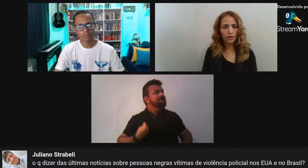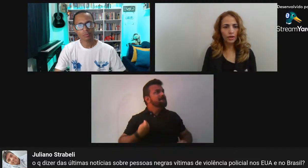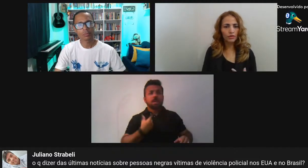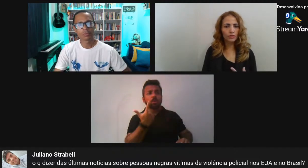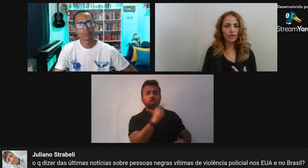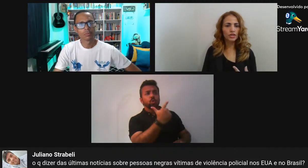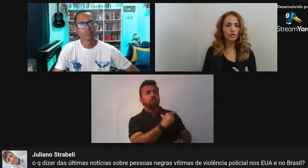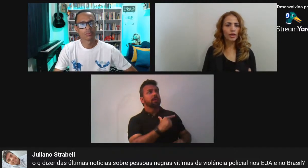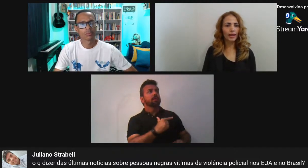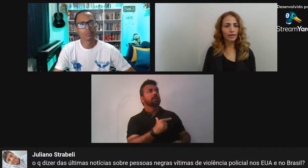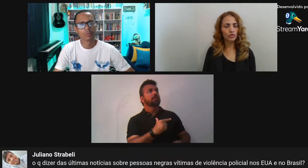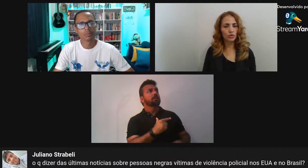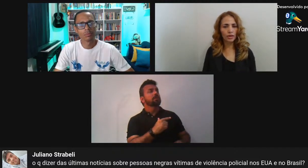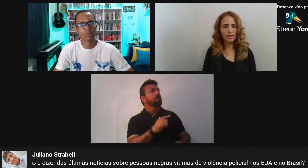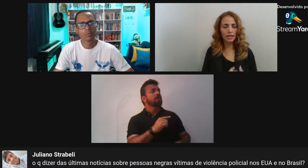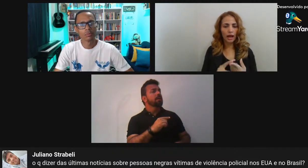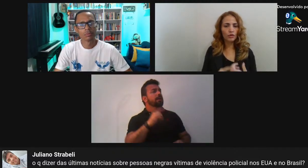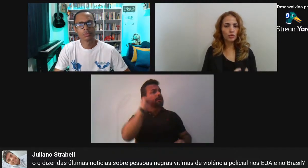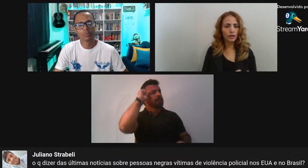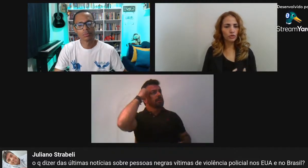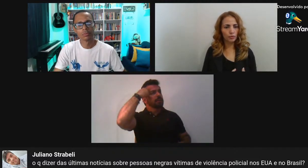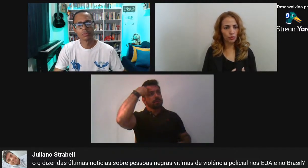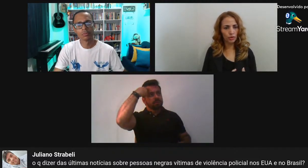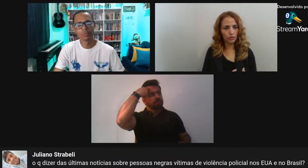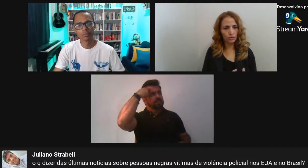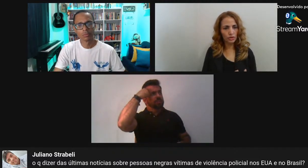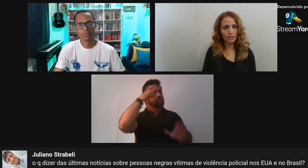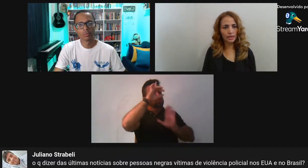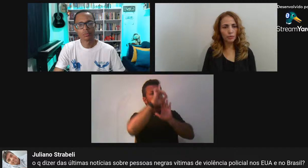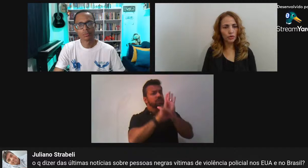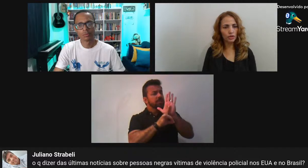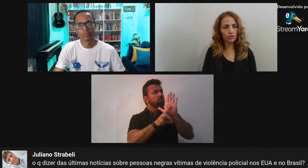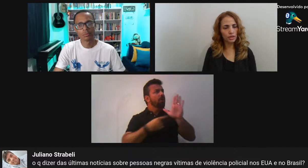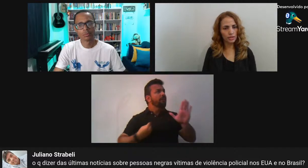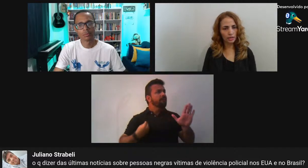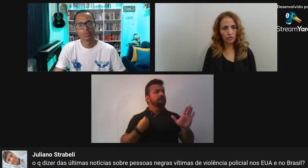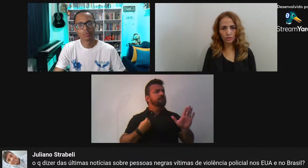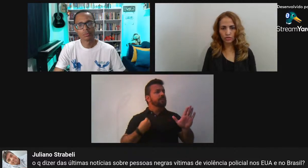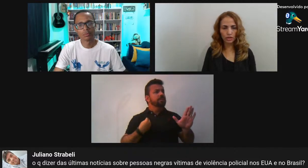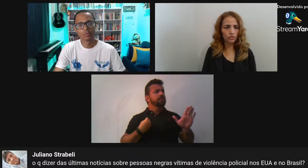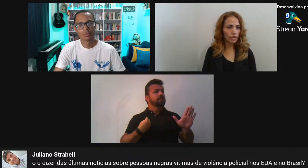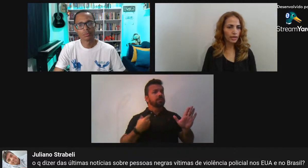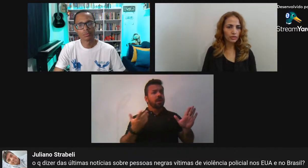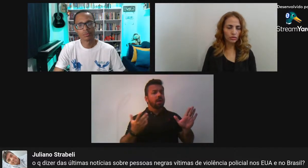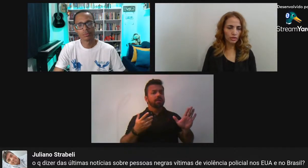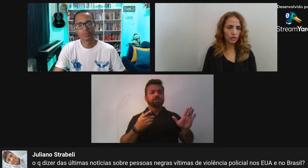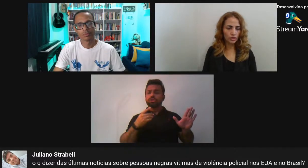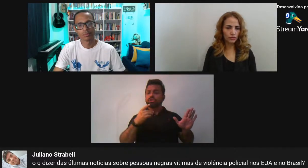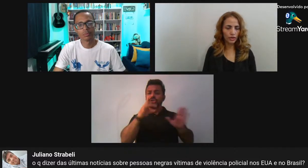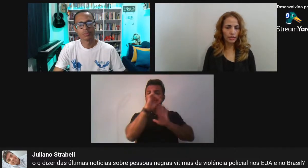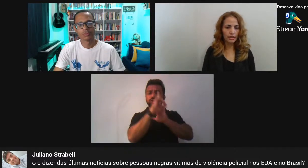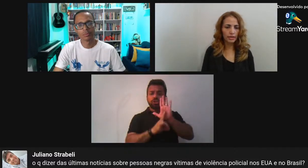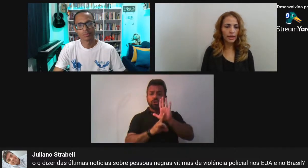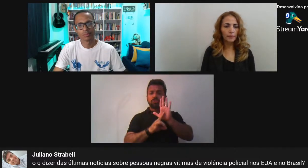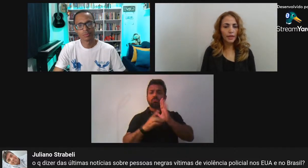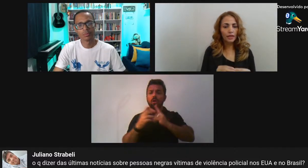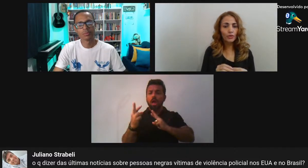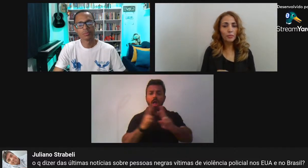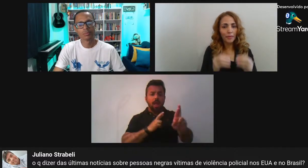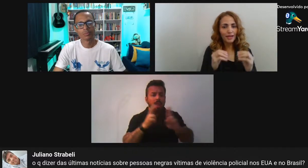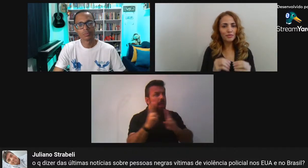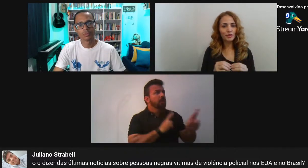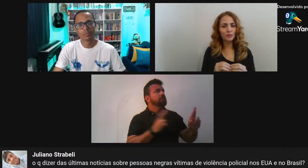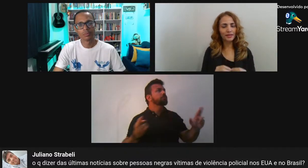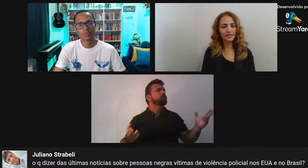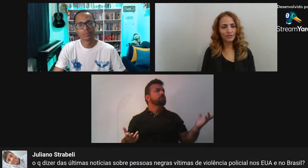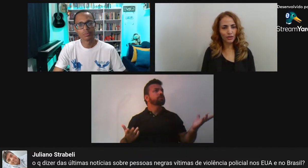O negro não tem direito A relações Ao espaço público Sem ser punido Sem ser sujeitado A toda sorte de violência E